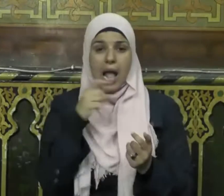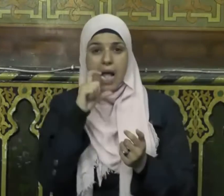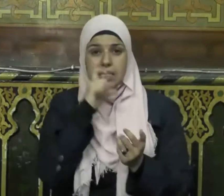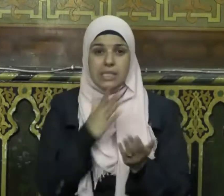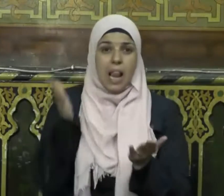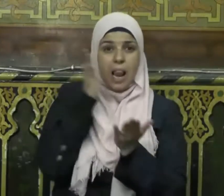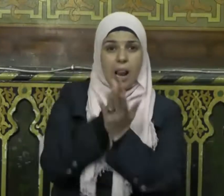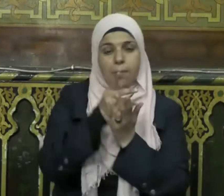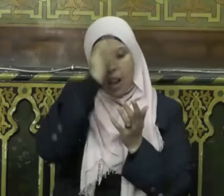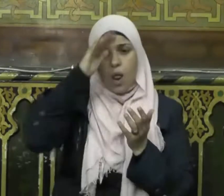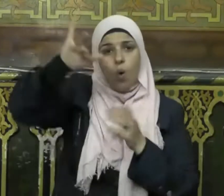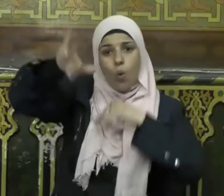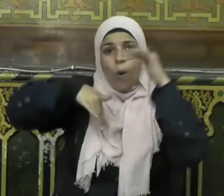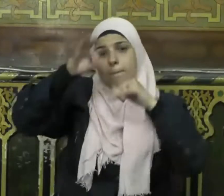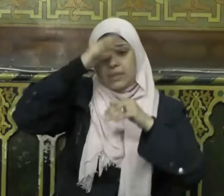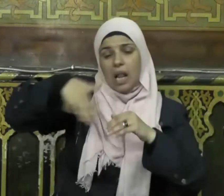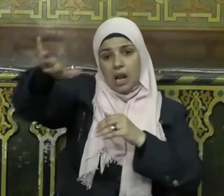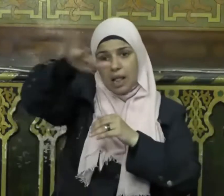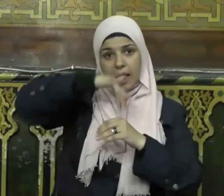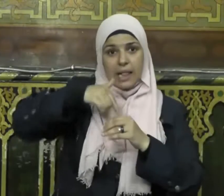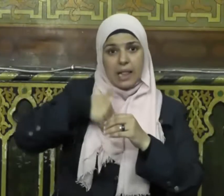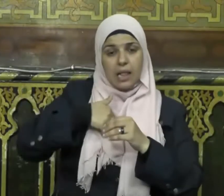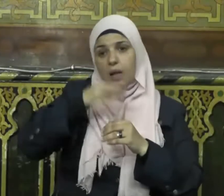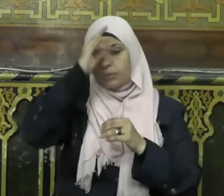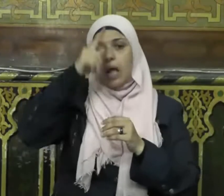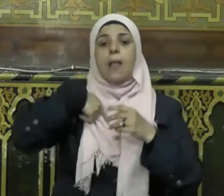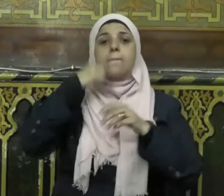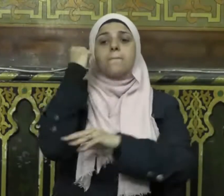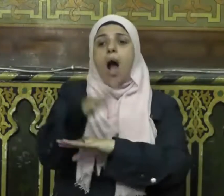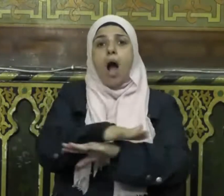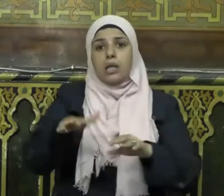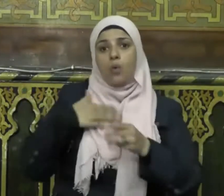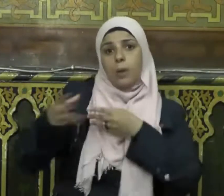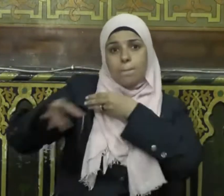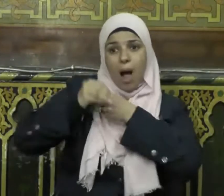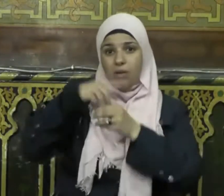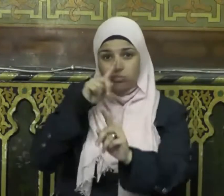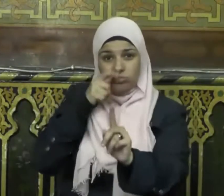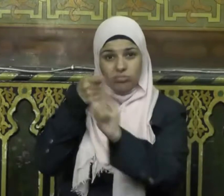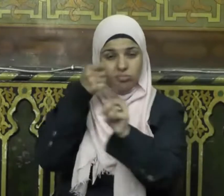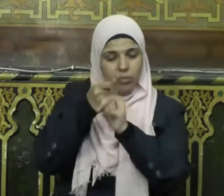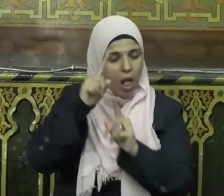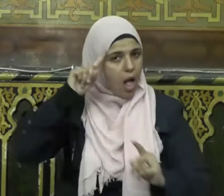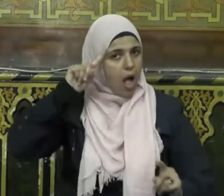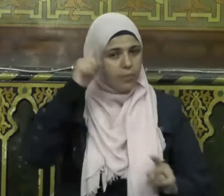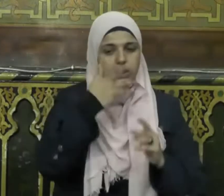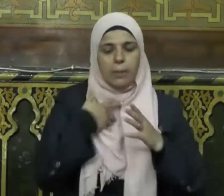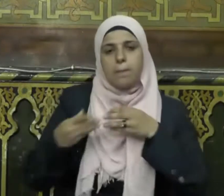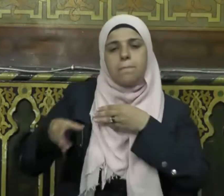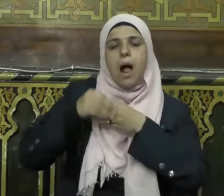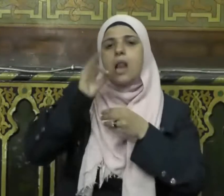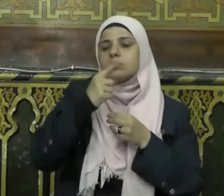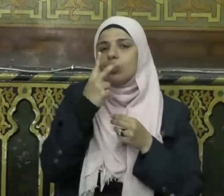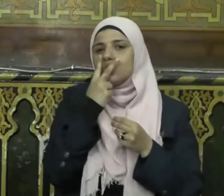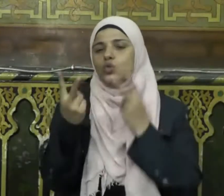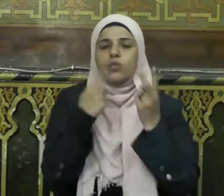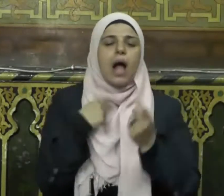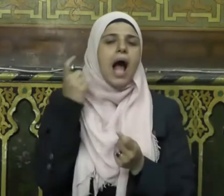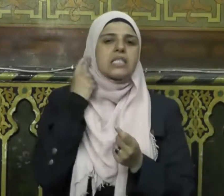قوما لجأوا إلى بلادي واختاروا جواري على جوار غيري حتى أدعوهم وأسمع